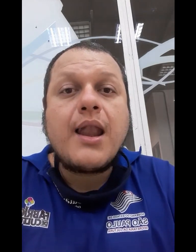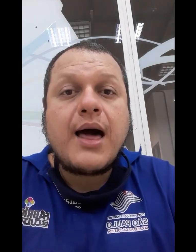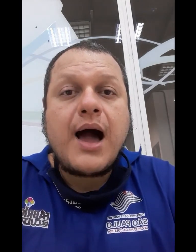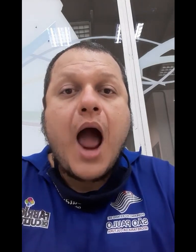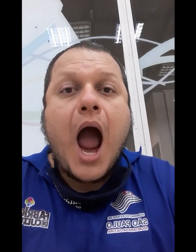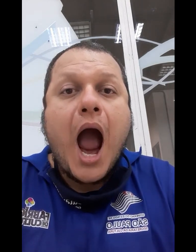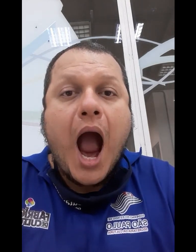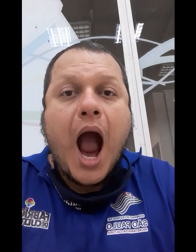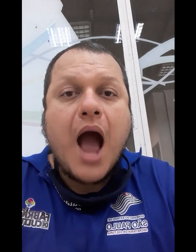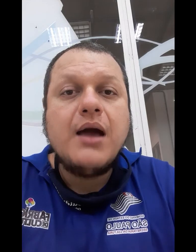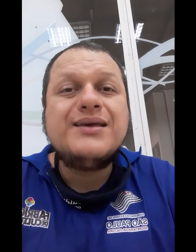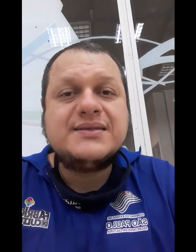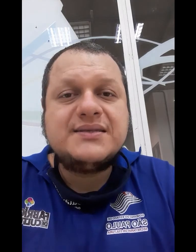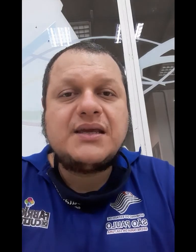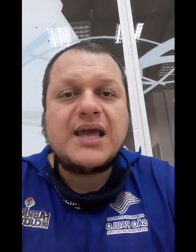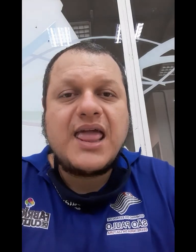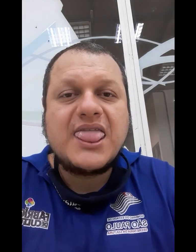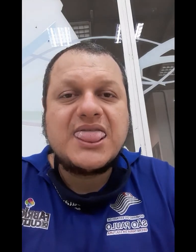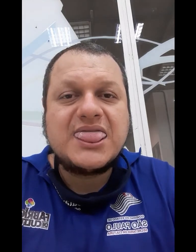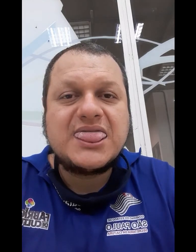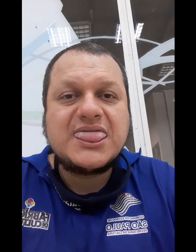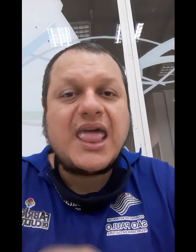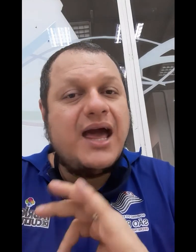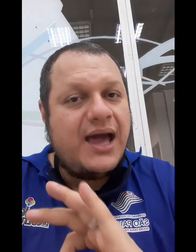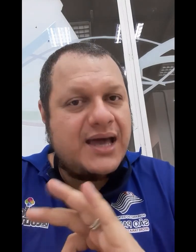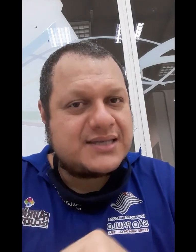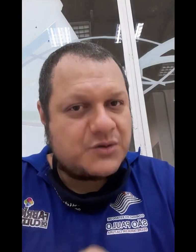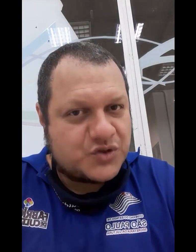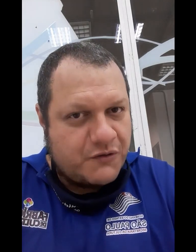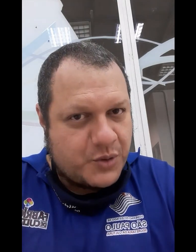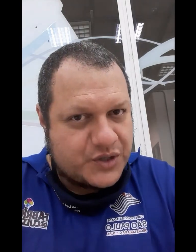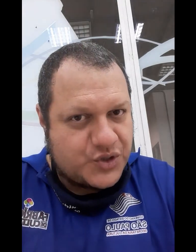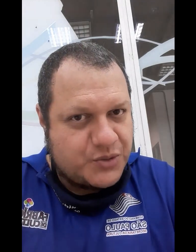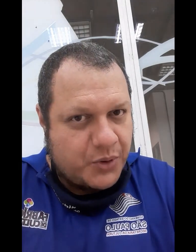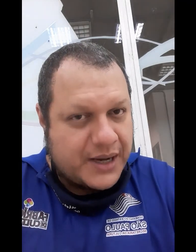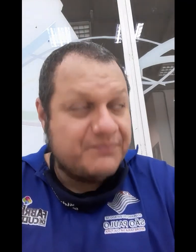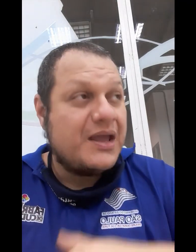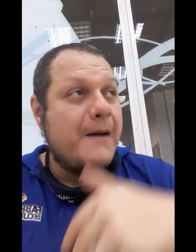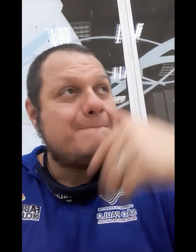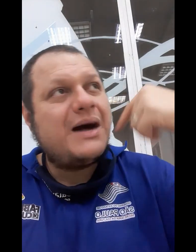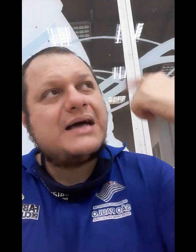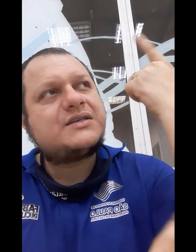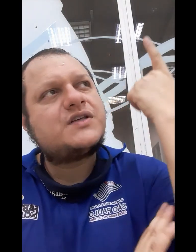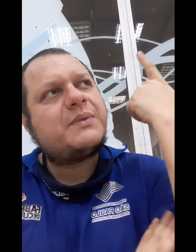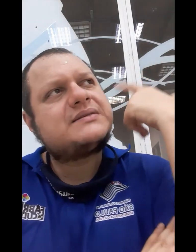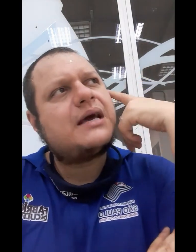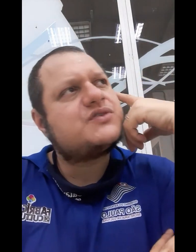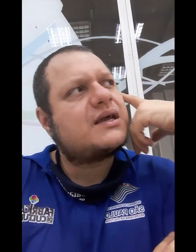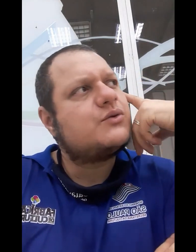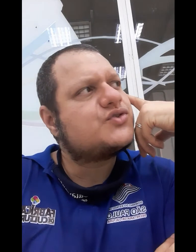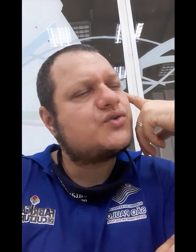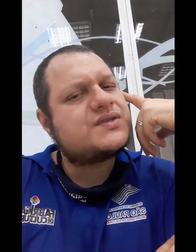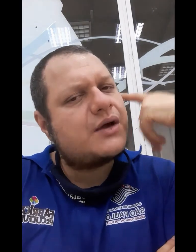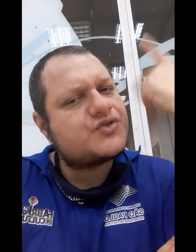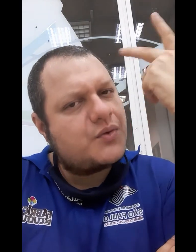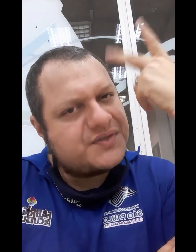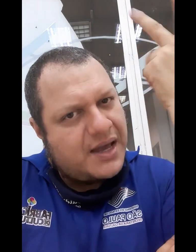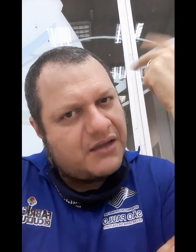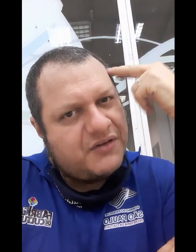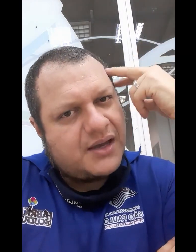lá, si. Essas são as configurações de boca. Mas, se nós pensarmos aqui, os surdos cegos conseguem ver